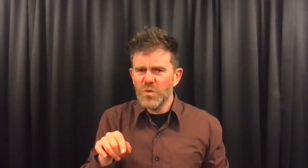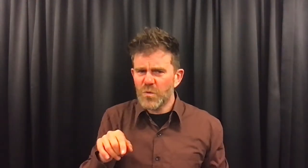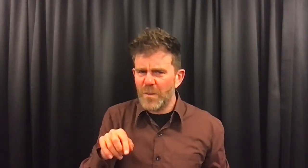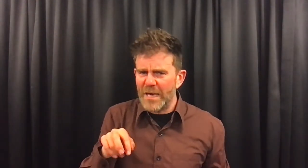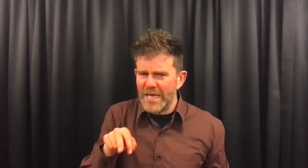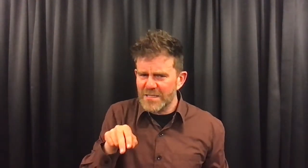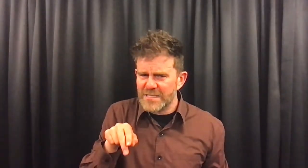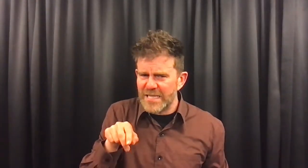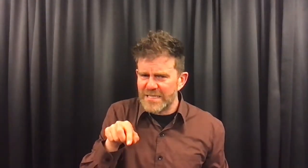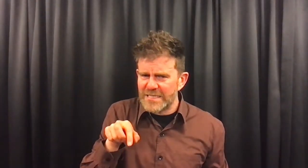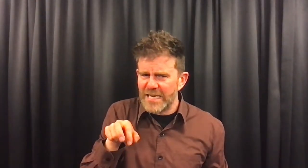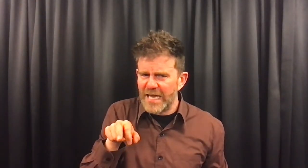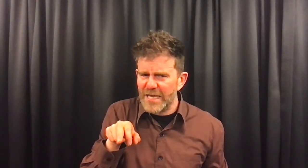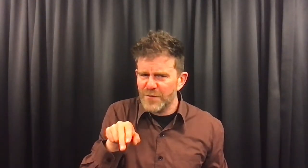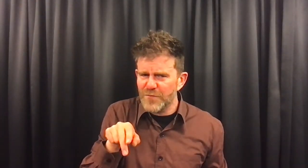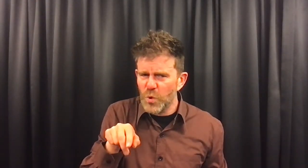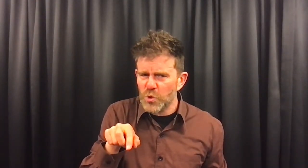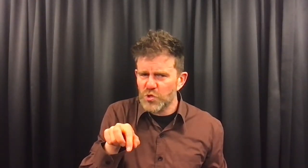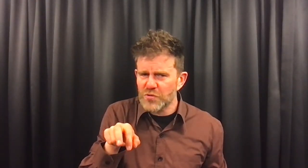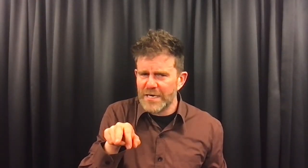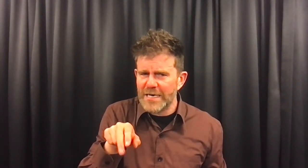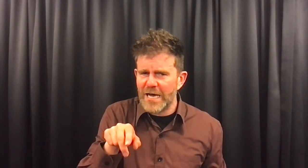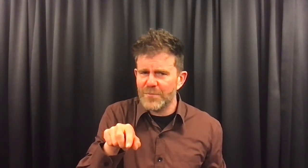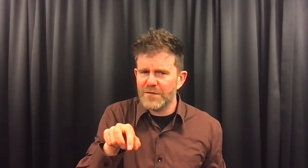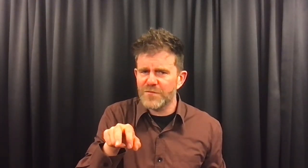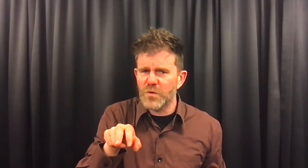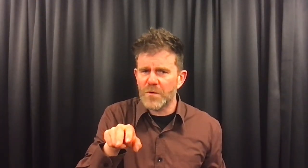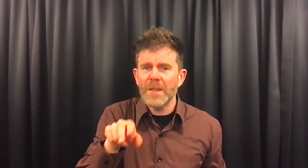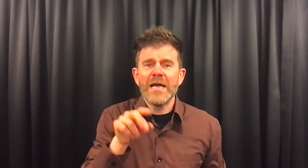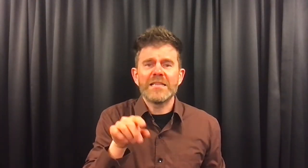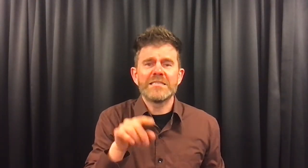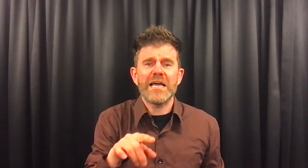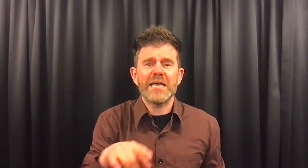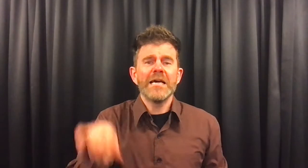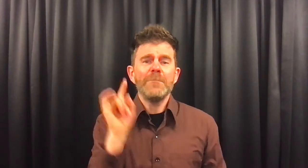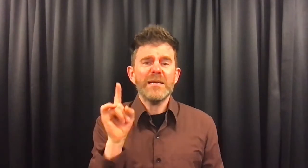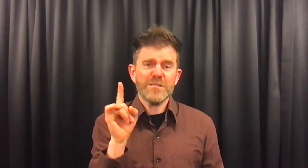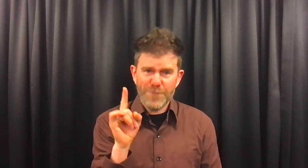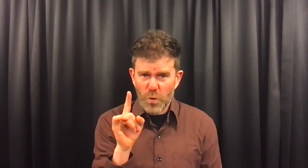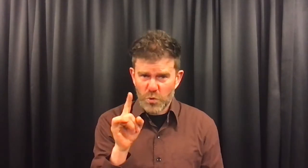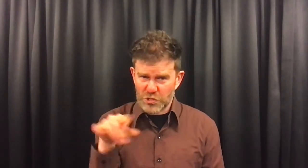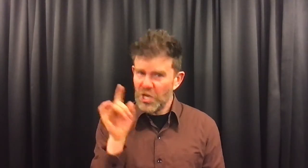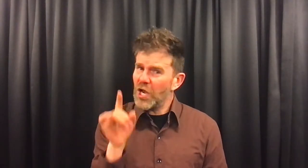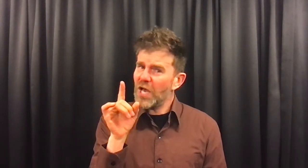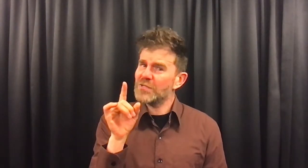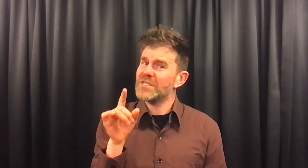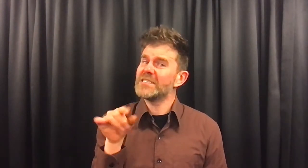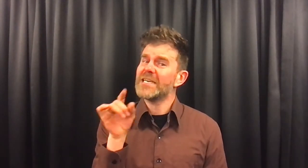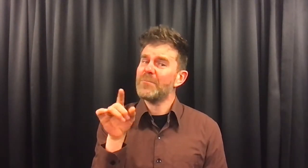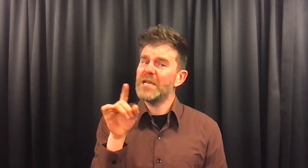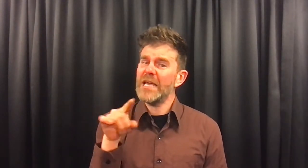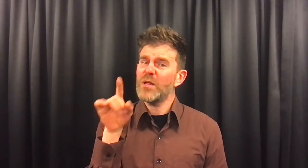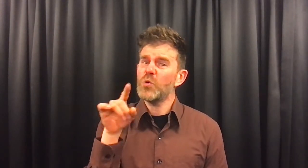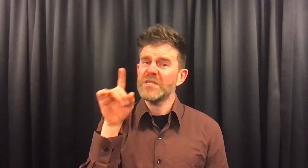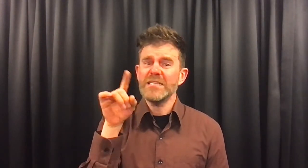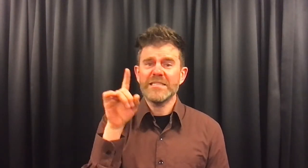kwam heel snel dat kleine vogeltje zonder naam naar voren. En die zei, beste vogels, luister eens. Ik heb een heel goed idee.